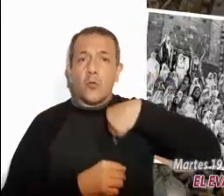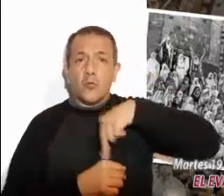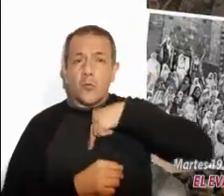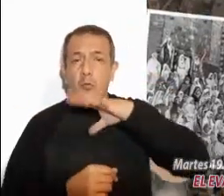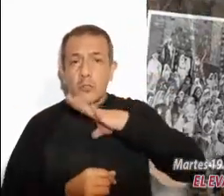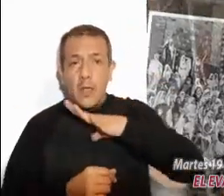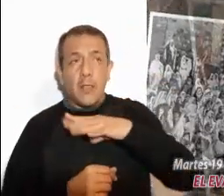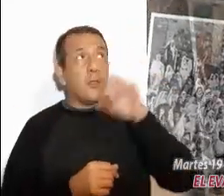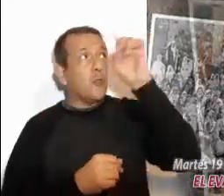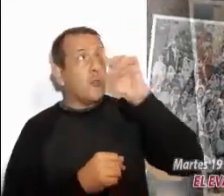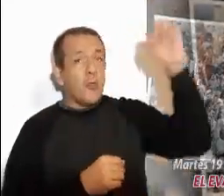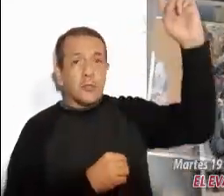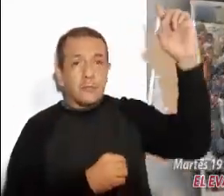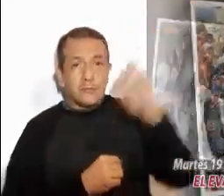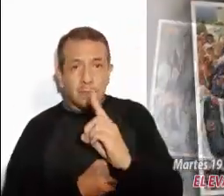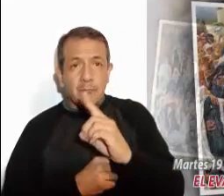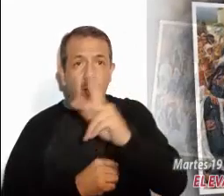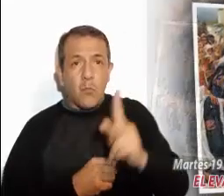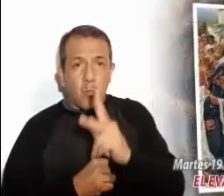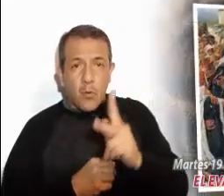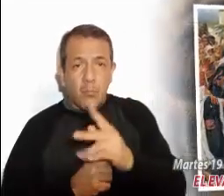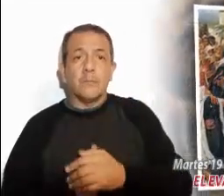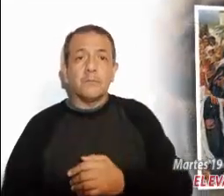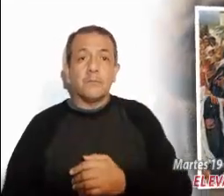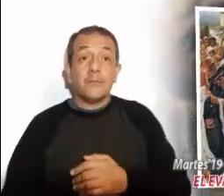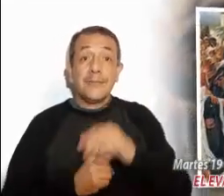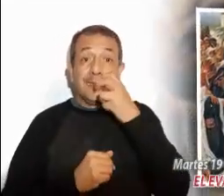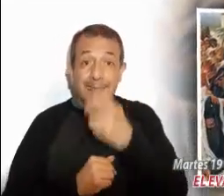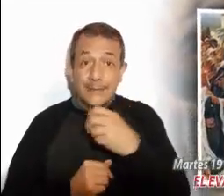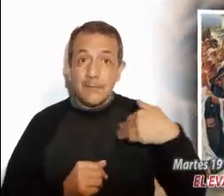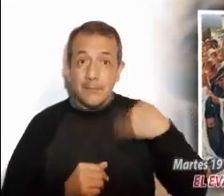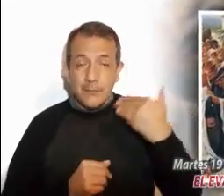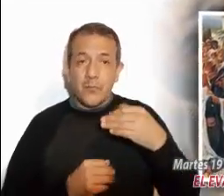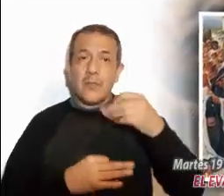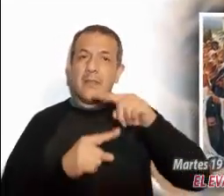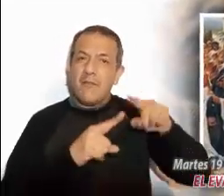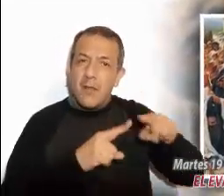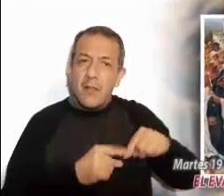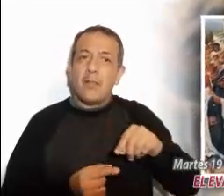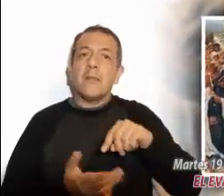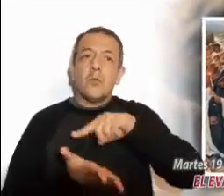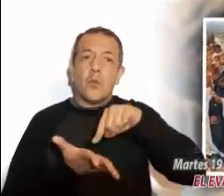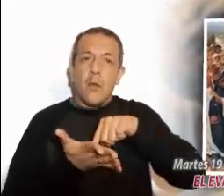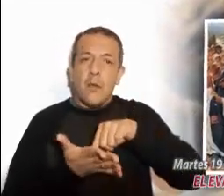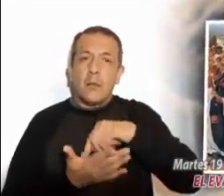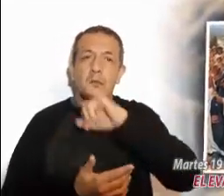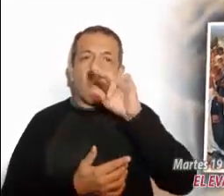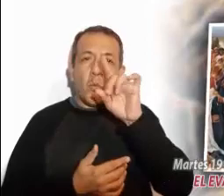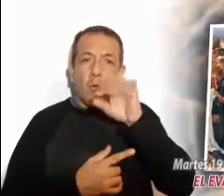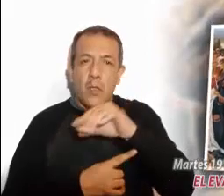visitado a su pueblo. La noticia de este hecho se divulgó por toda Judea y por las regiones circunvecinas.